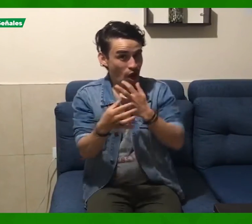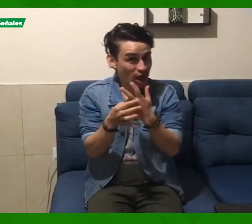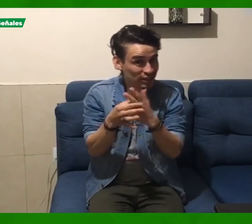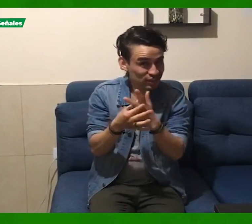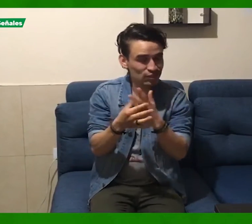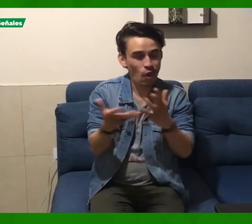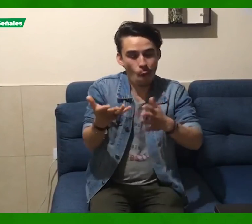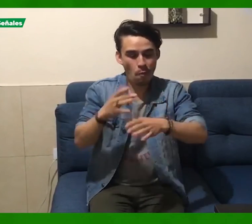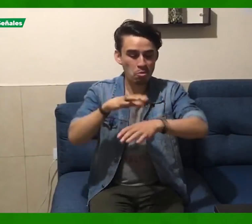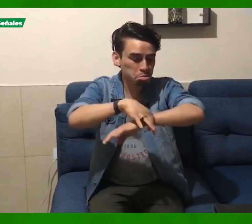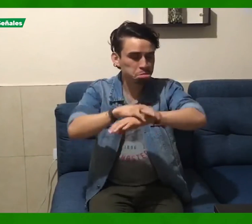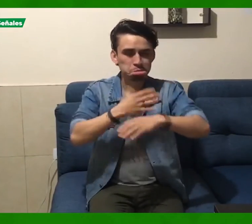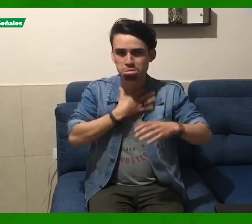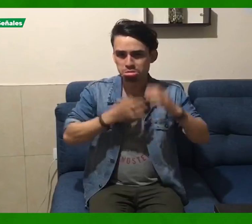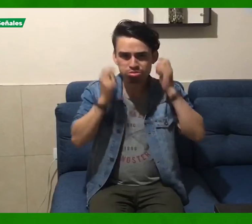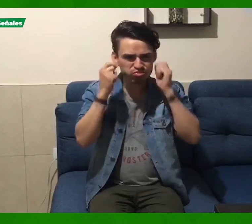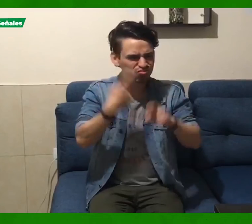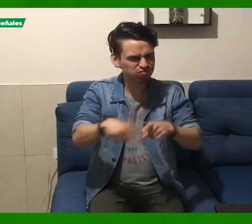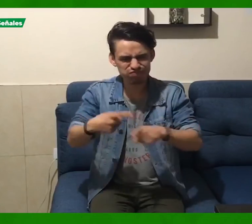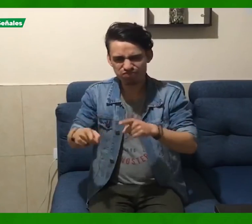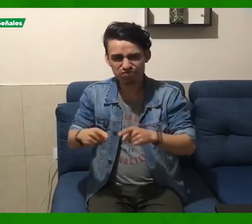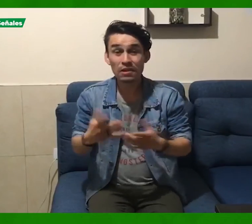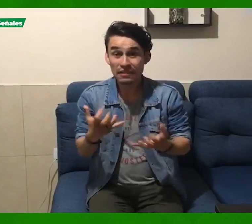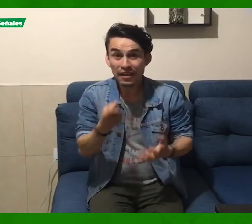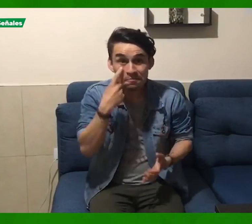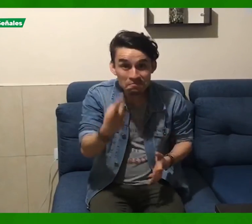anillos, aretes y collares. Aquí están.